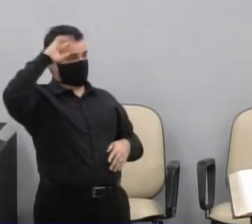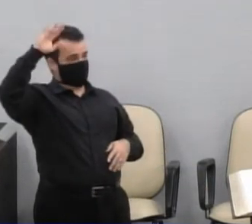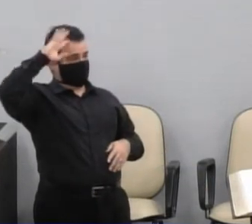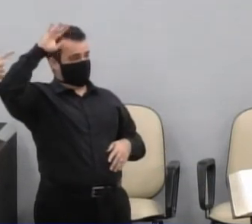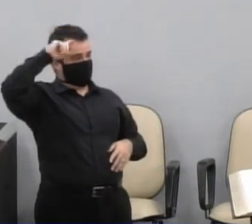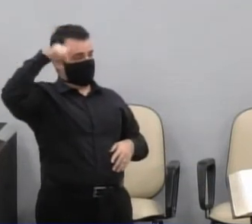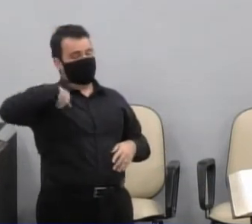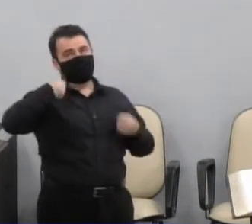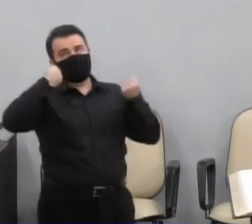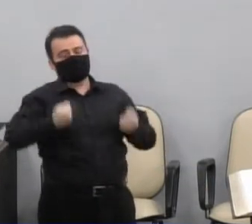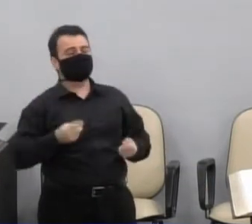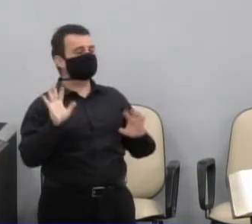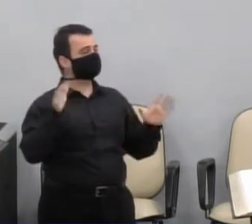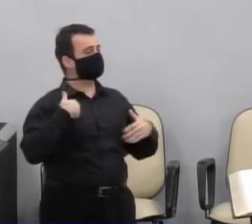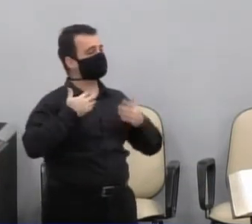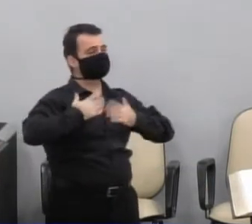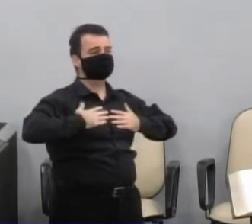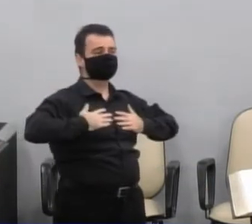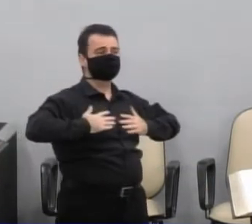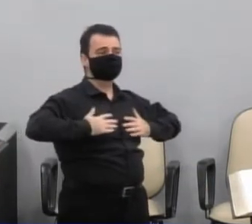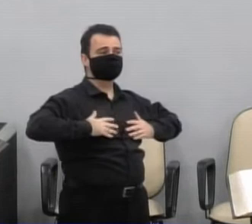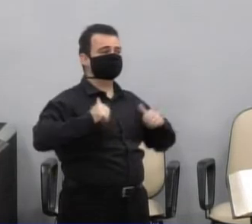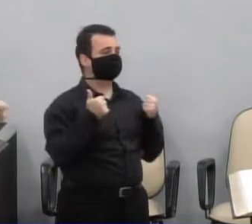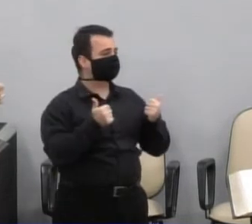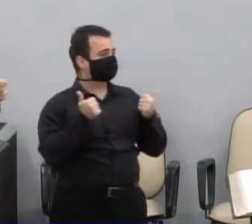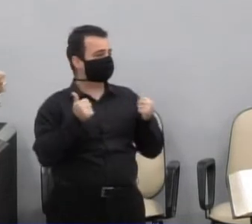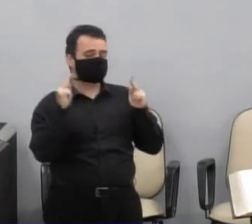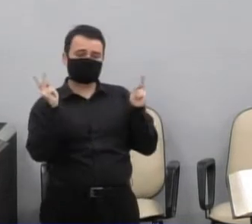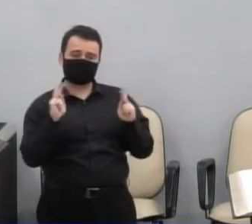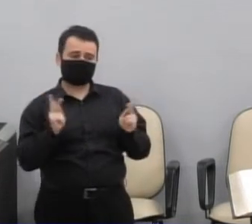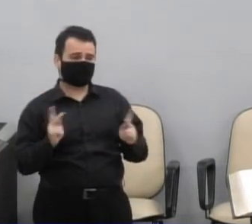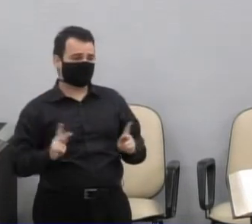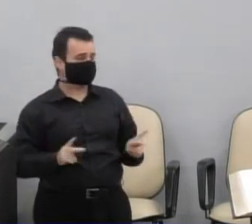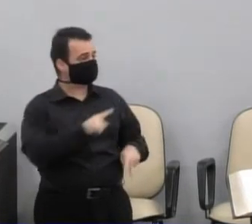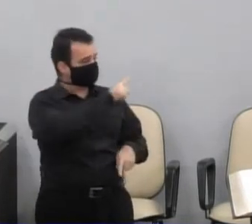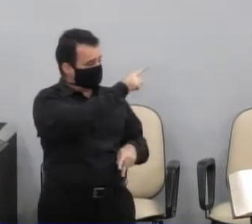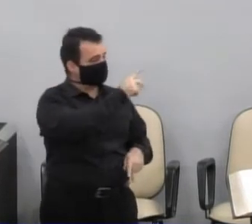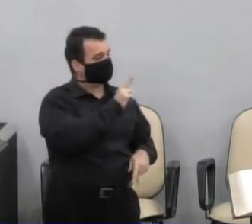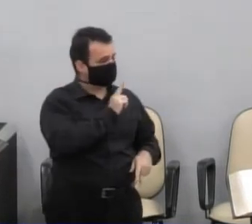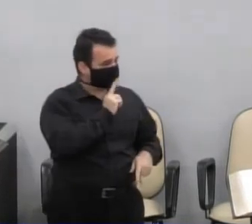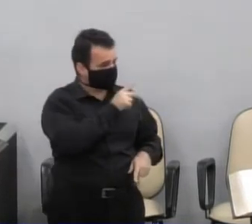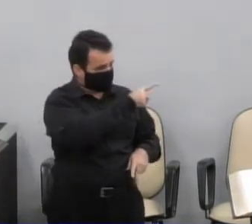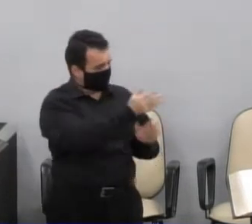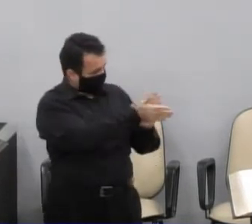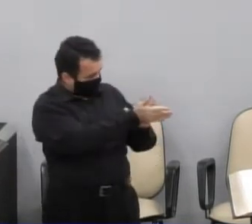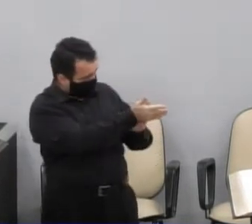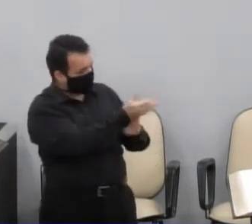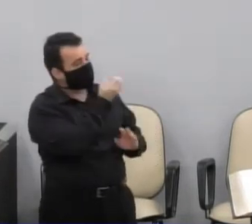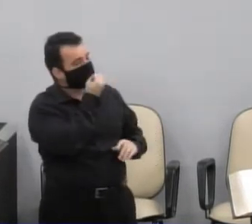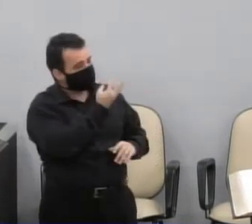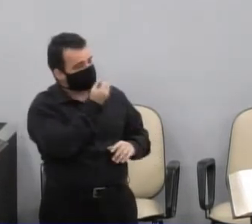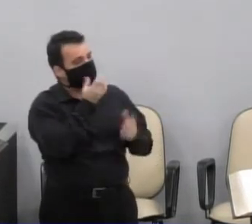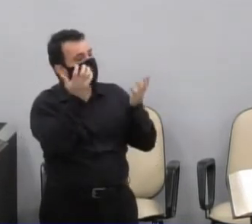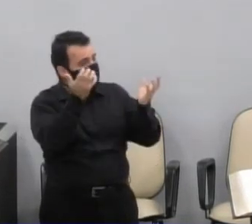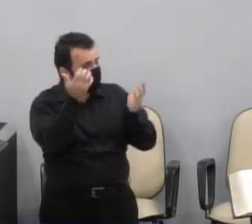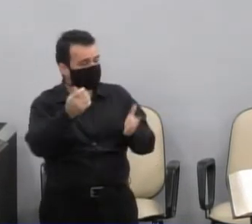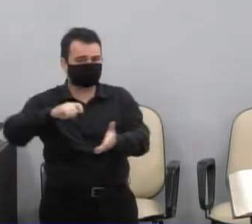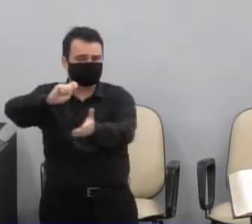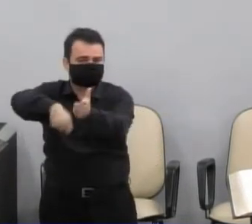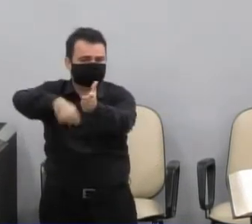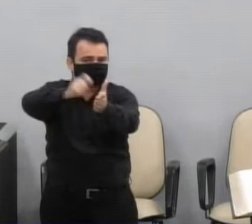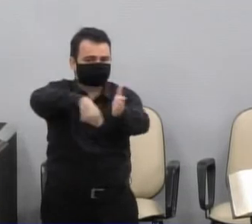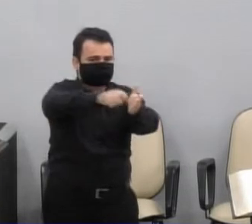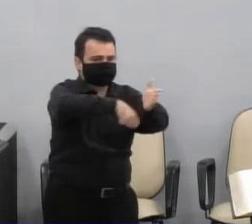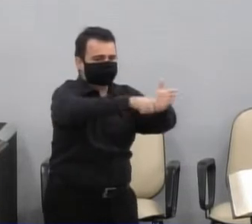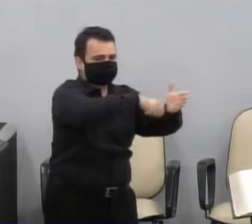quando o vereador Robson Risse, saiu colhendo assinaturas, para a CPI do transporte coletivo, eu